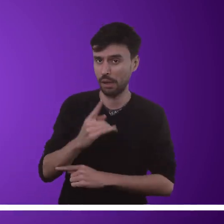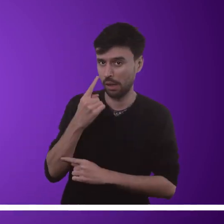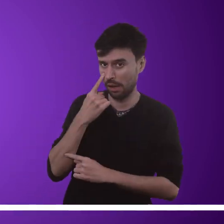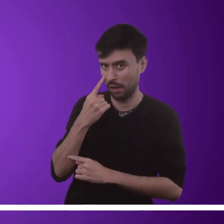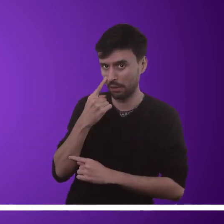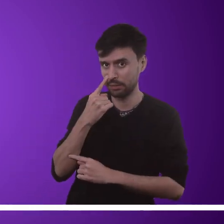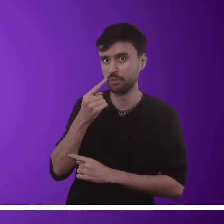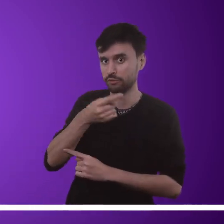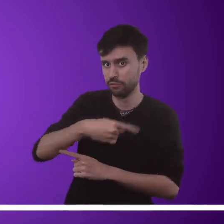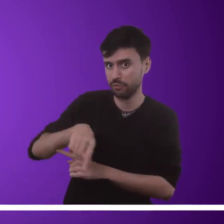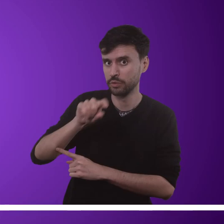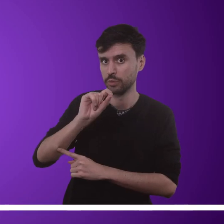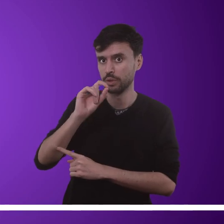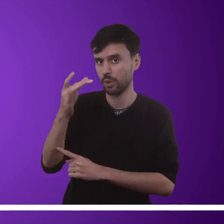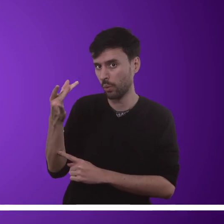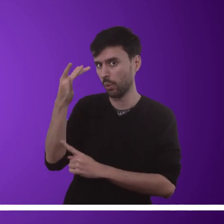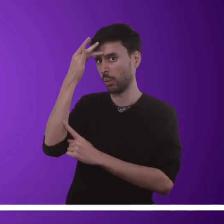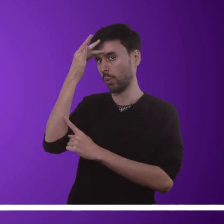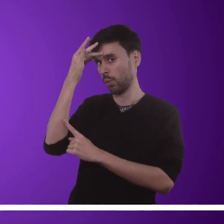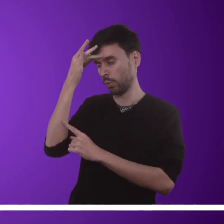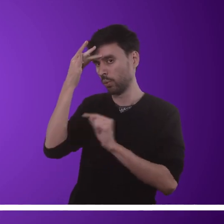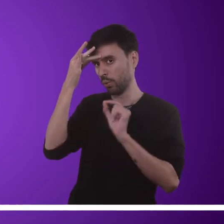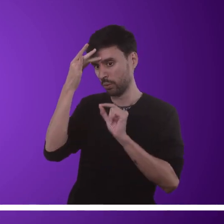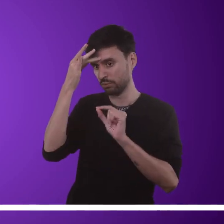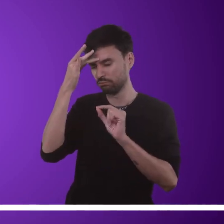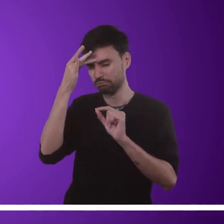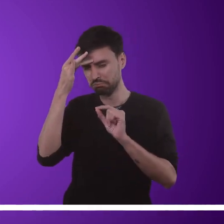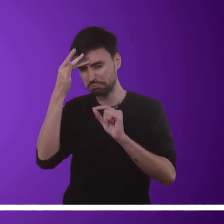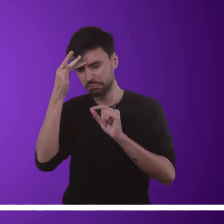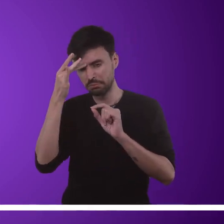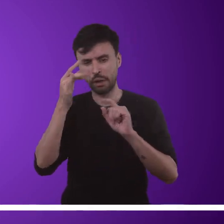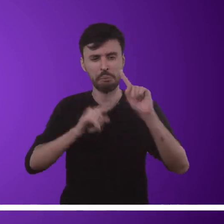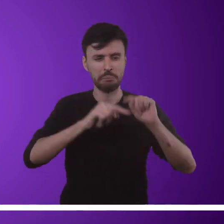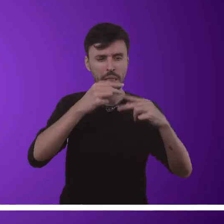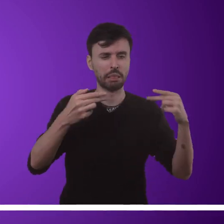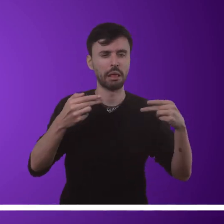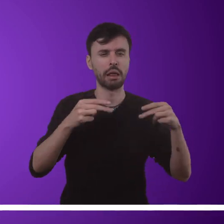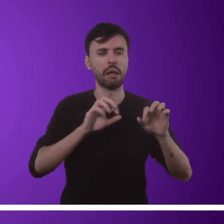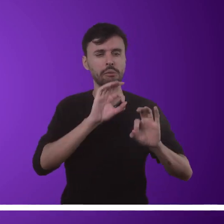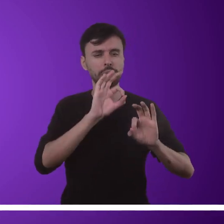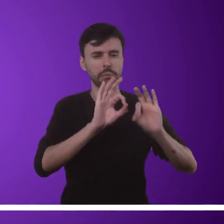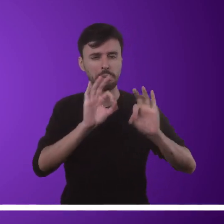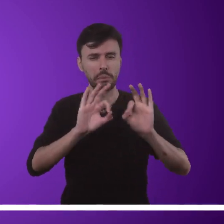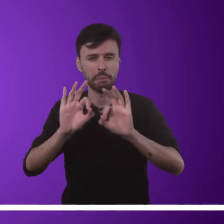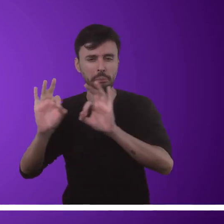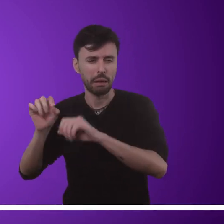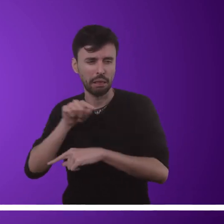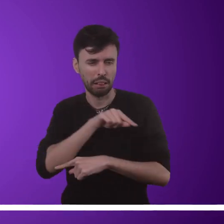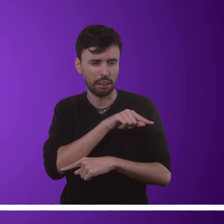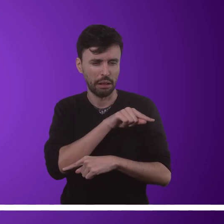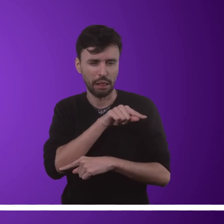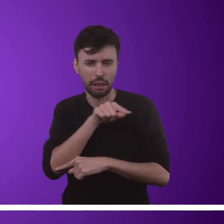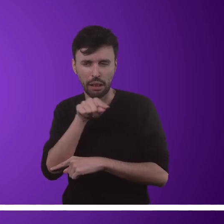No entanto, é importante a gente ter em mente que nem sempre os vídeos encontrados na internet têm a qualidade